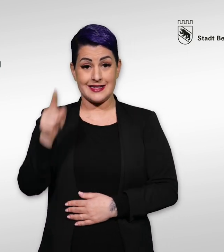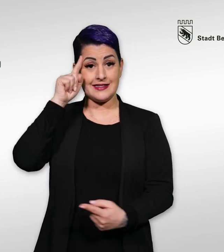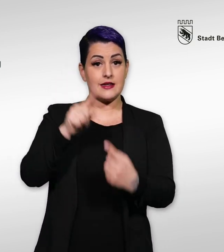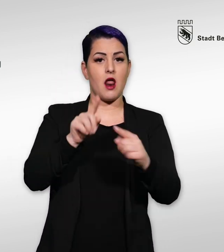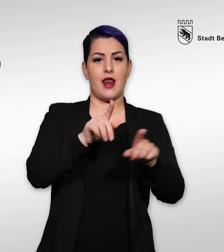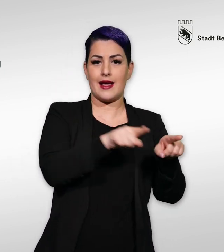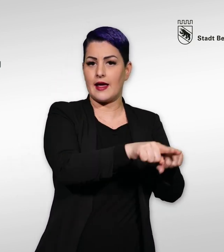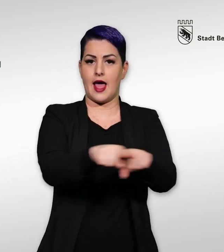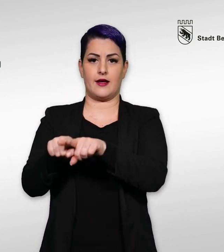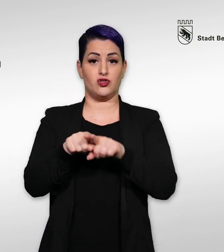Dies die Vision